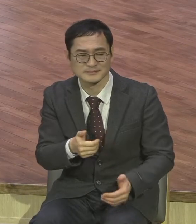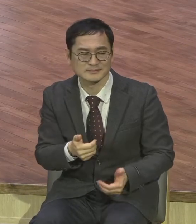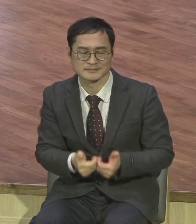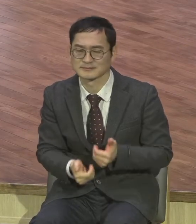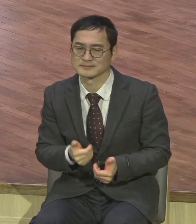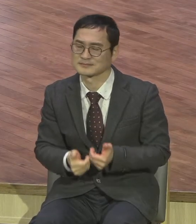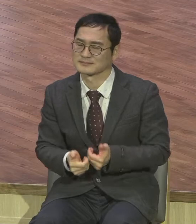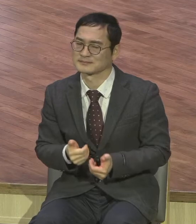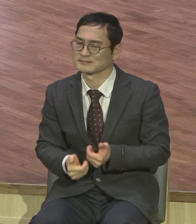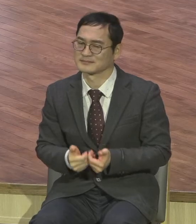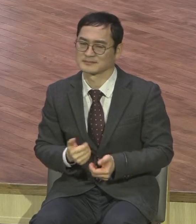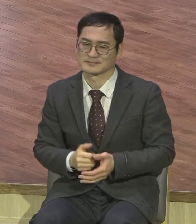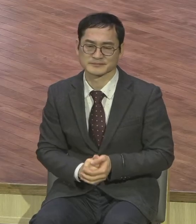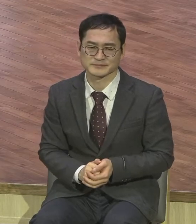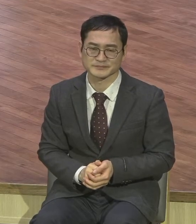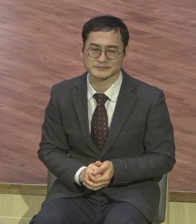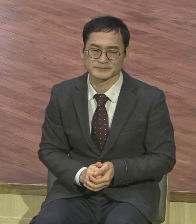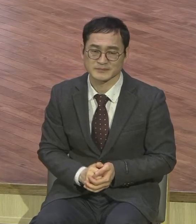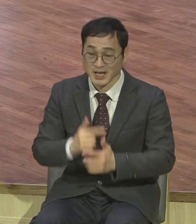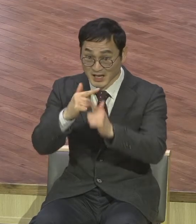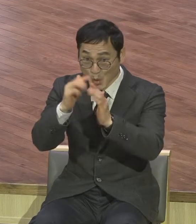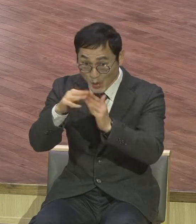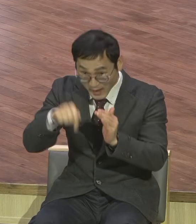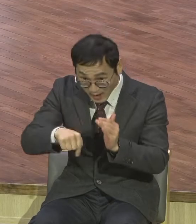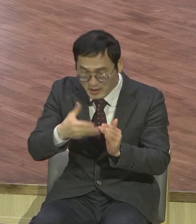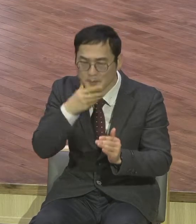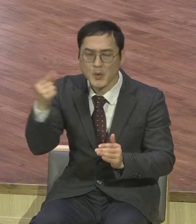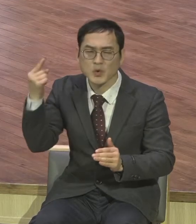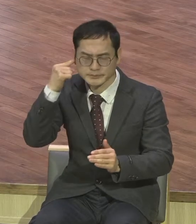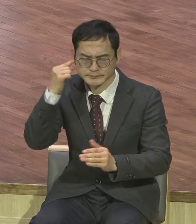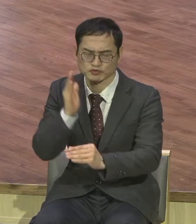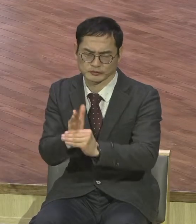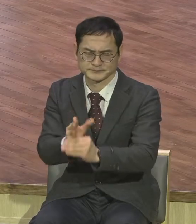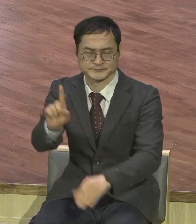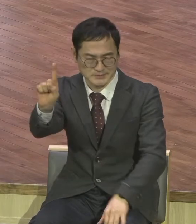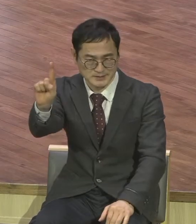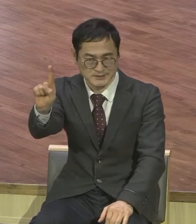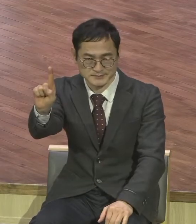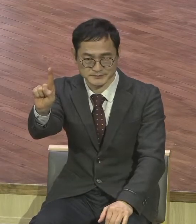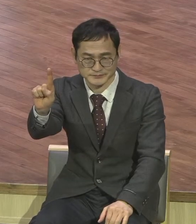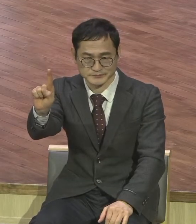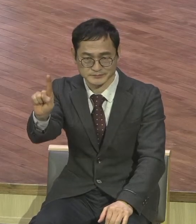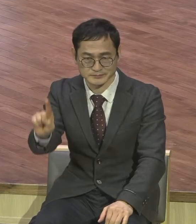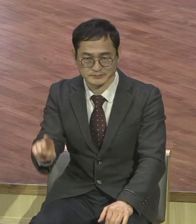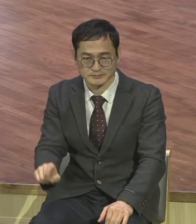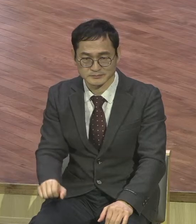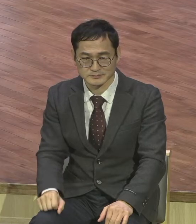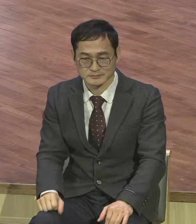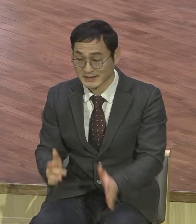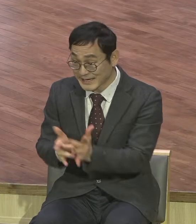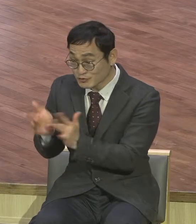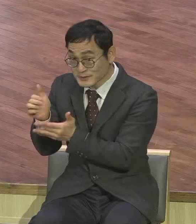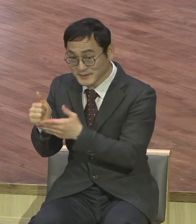교회는 복음전하는 곳이에요. 예수님께서 해로당이 잘못된 건 몰랐습니까? 다 알고 있어요.